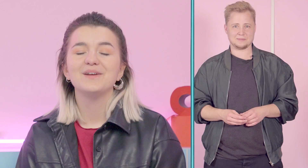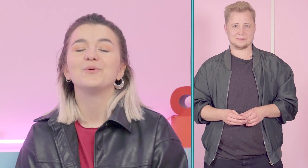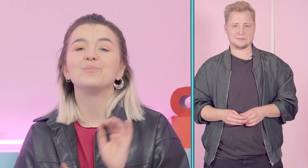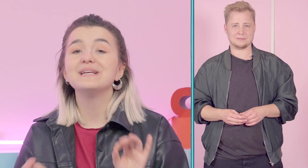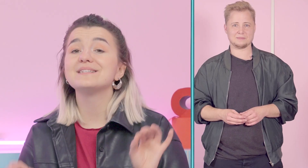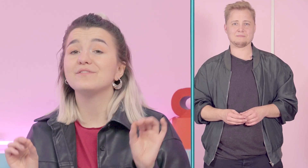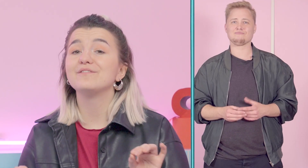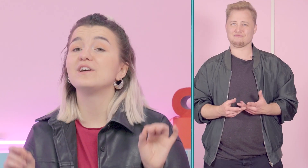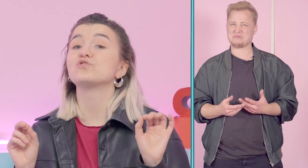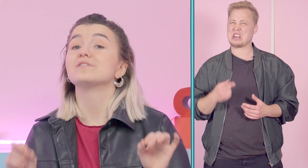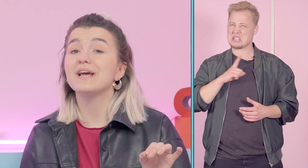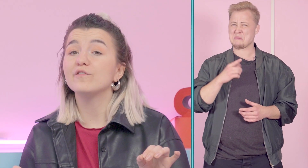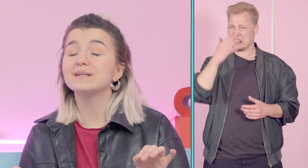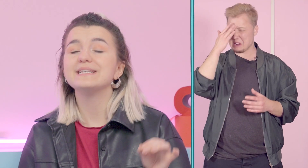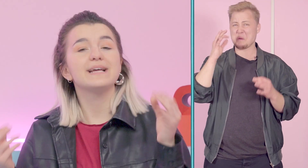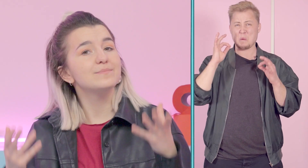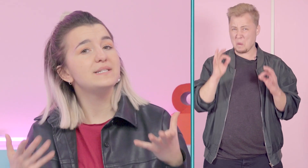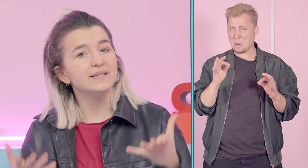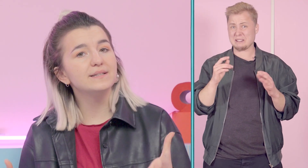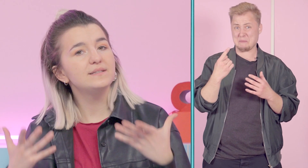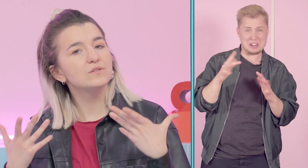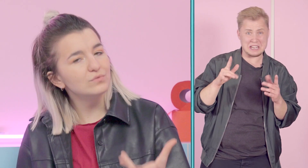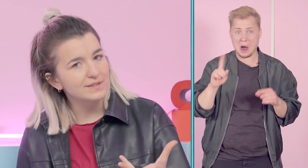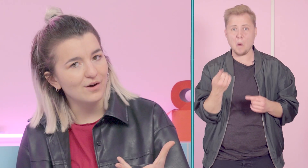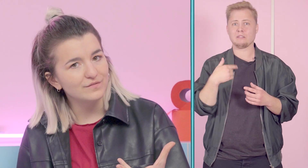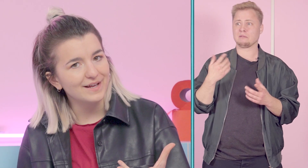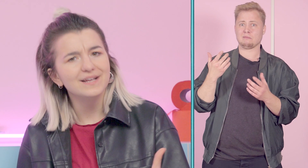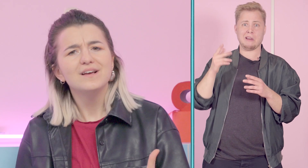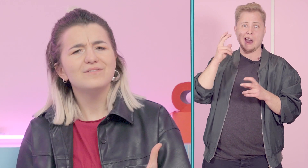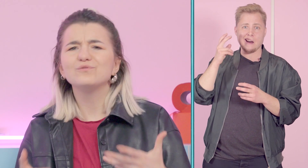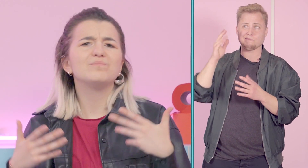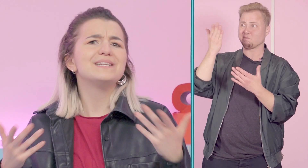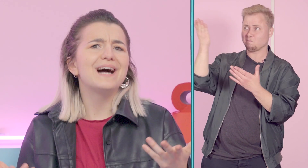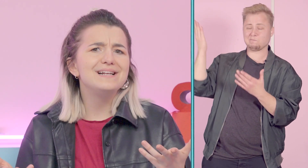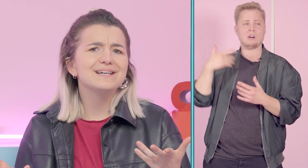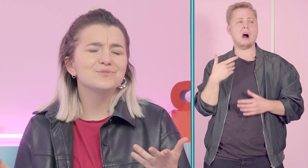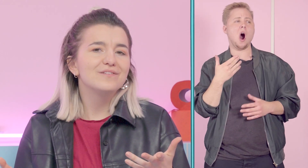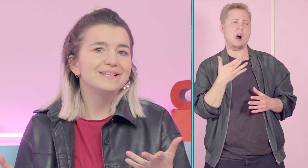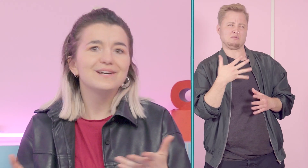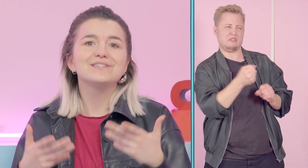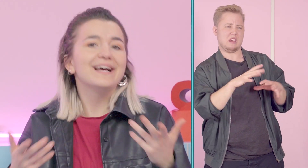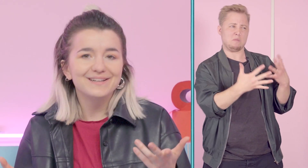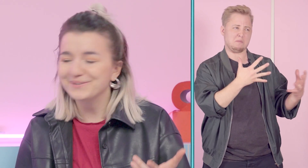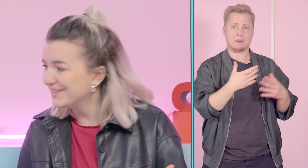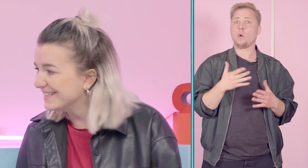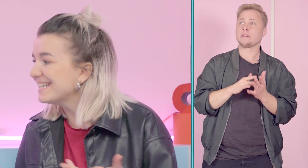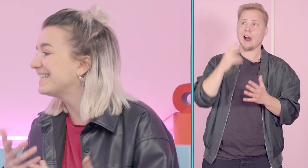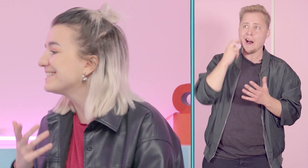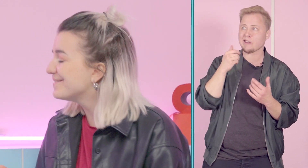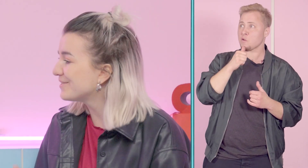Und mir ist es auf jeden Fall schon sehr oft passiert, dass mir Dinge nicht zugetraut werden. Aufgrund meines Alters oder wegen tausend anderen Gründen. Dana, erzähl mir